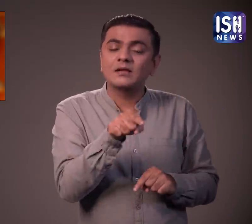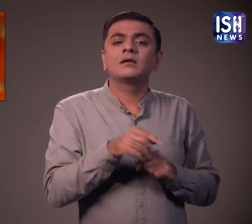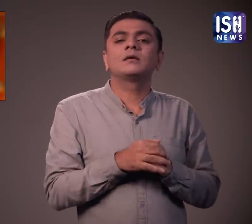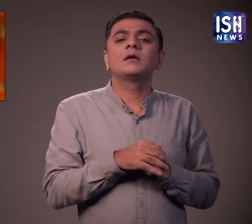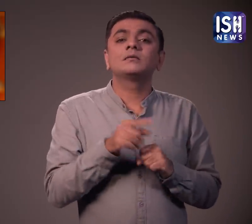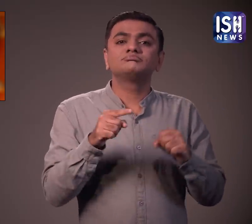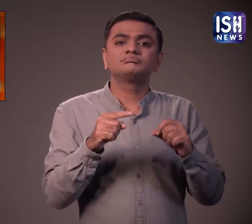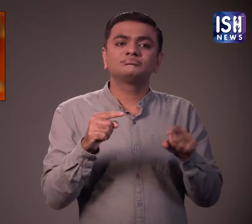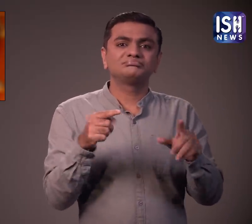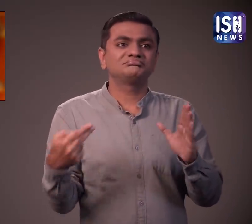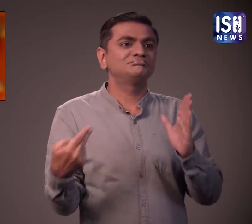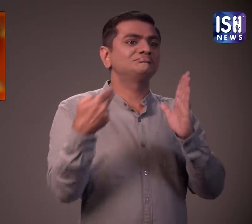पहले वर्ल्ड रेकॉर्ड रखता था